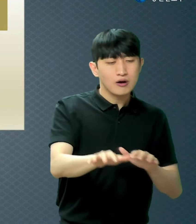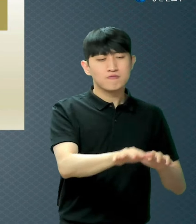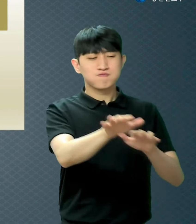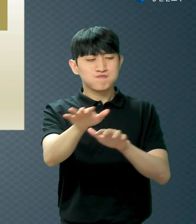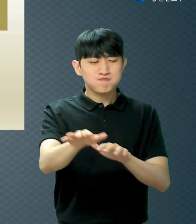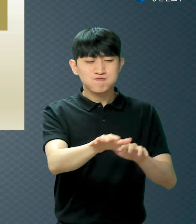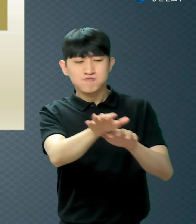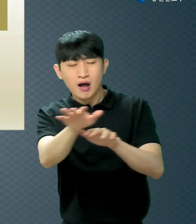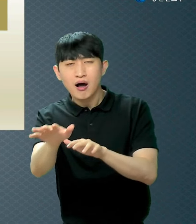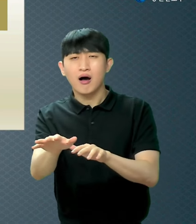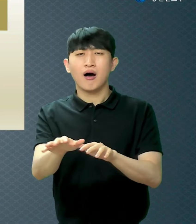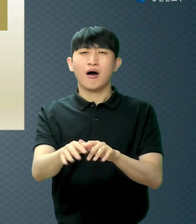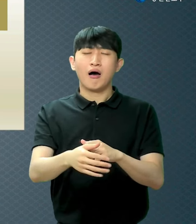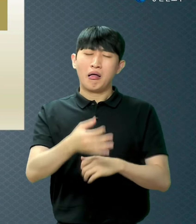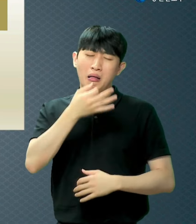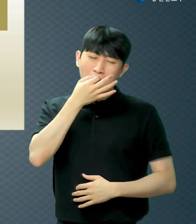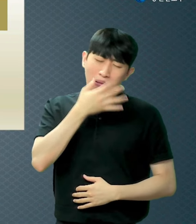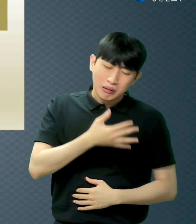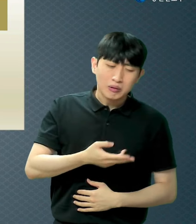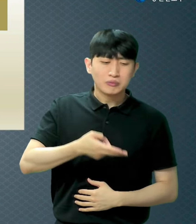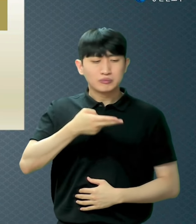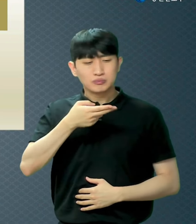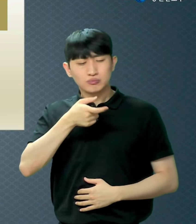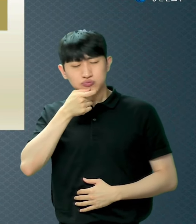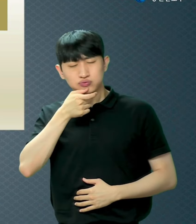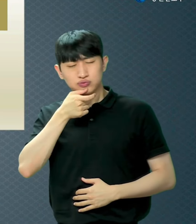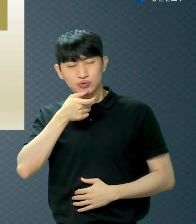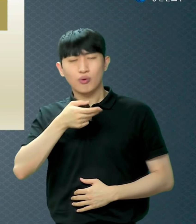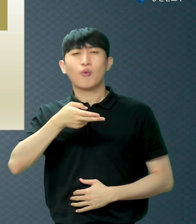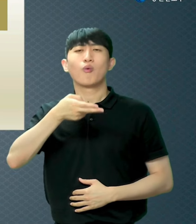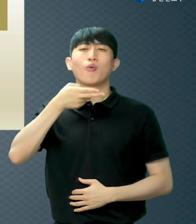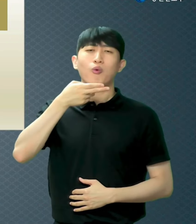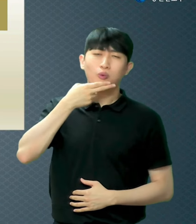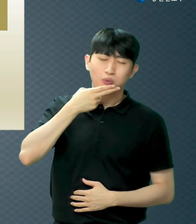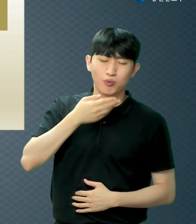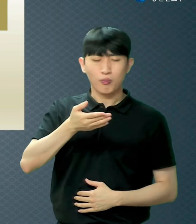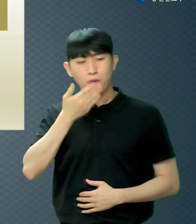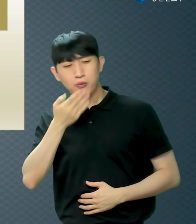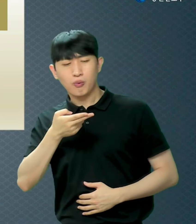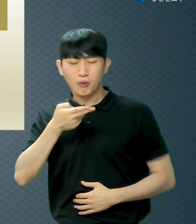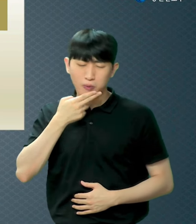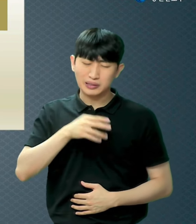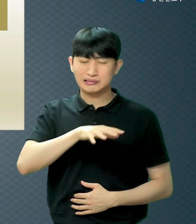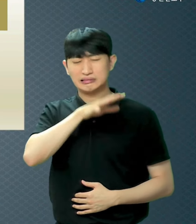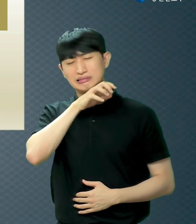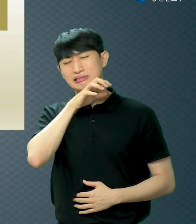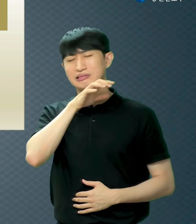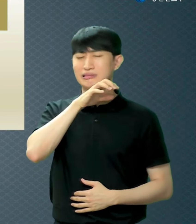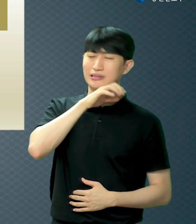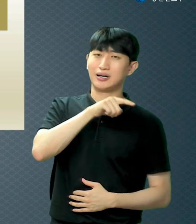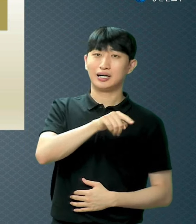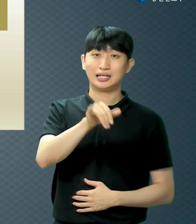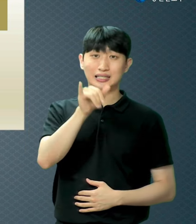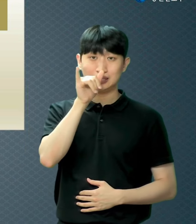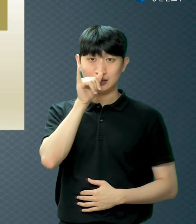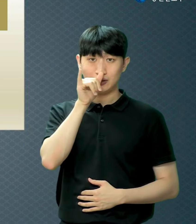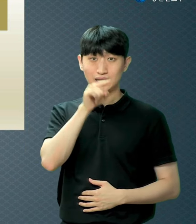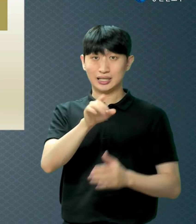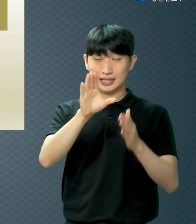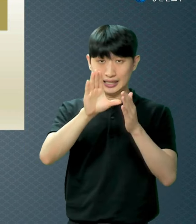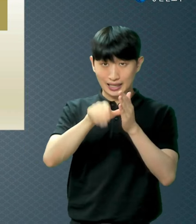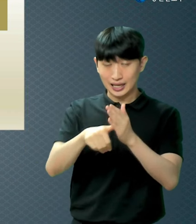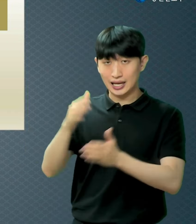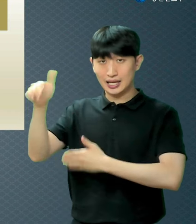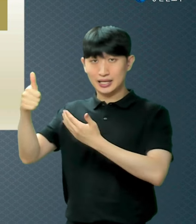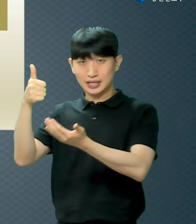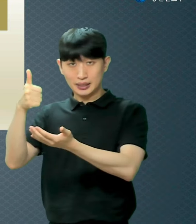먹을 것도 없죠 그러니까 하나님을 원망합니다 그러니까 하나님께서 불뱀을 보내서